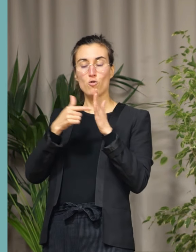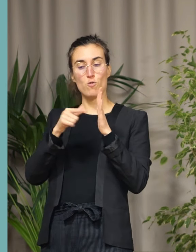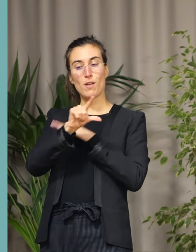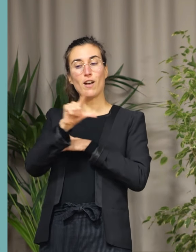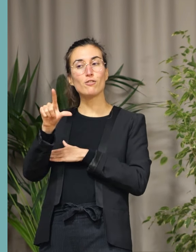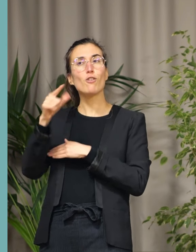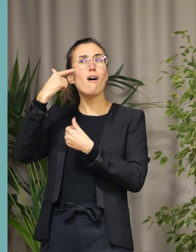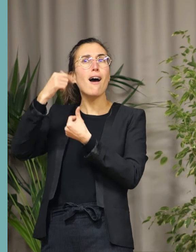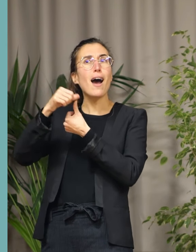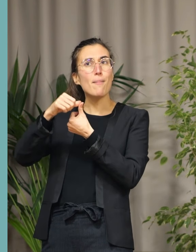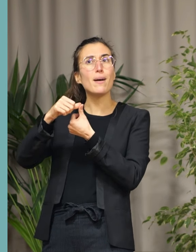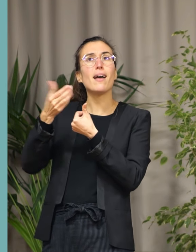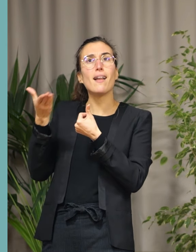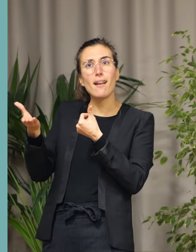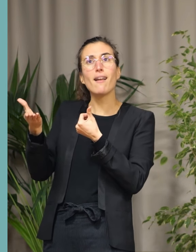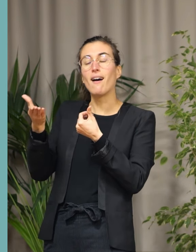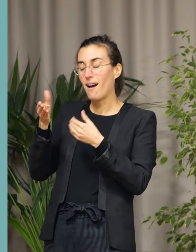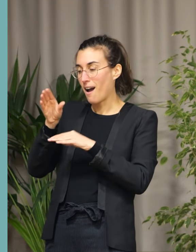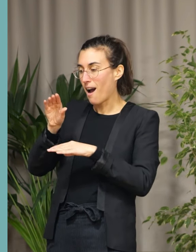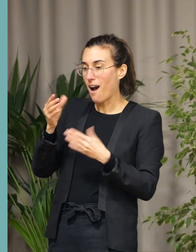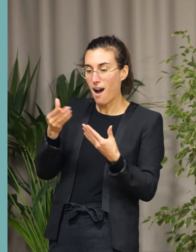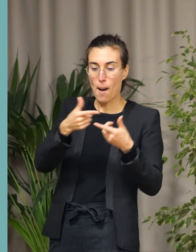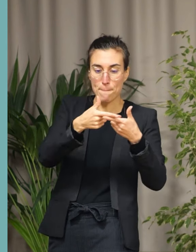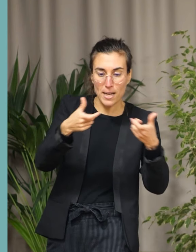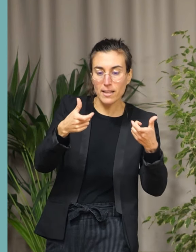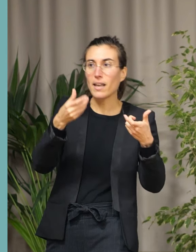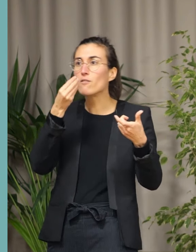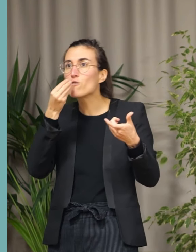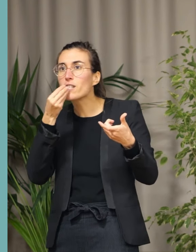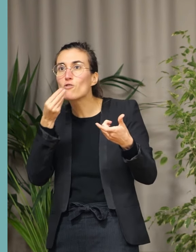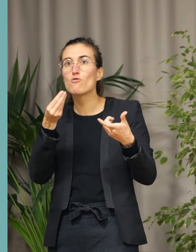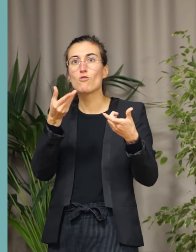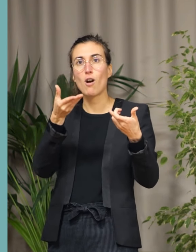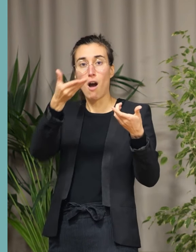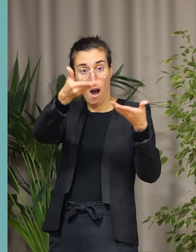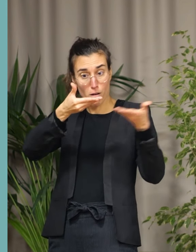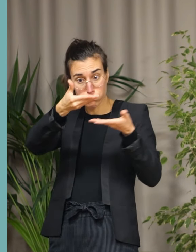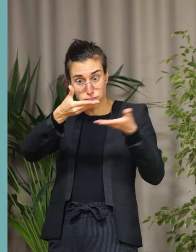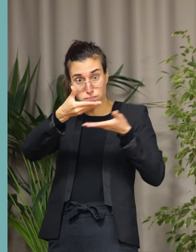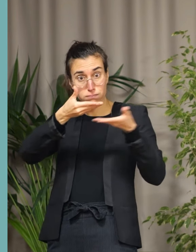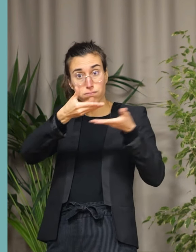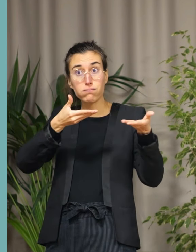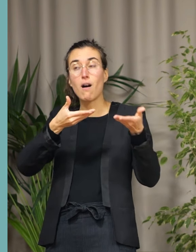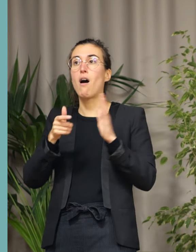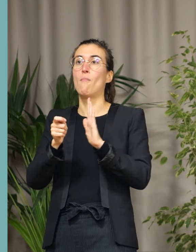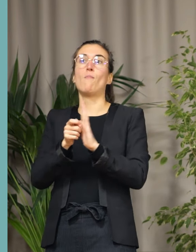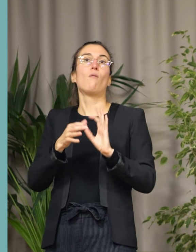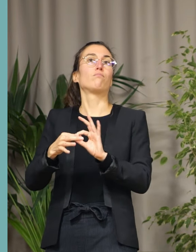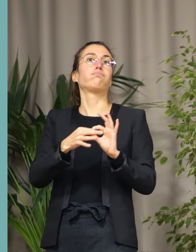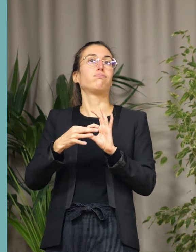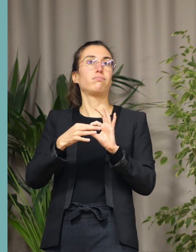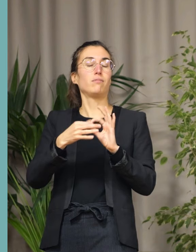Les denrées, le matériel et des produits de toutes sortes sont arrivés en masse au village Pérabie.